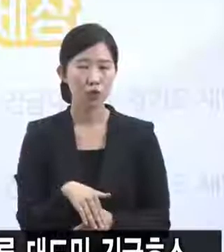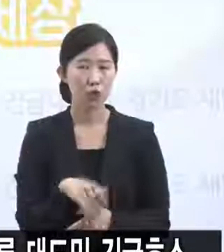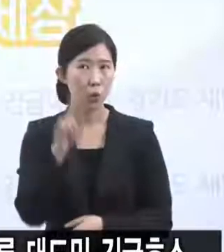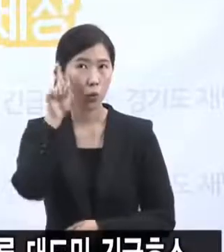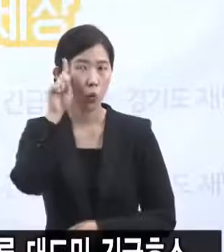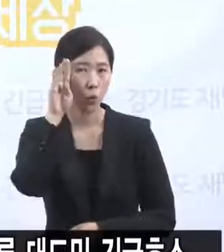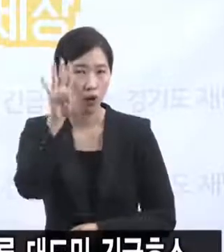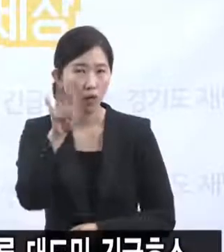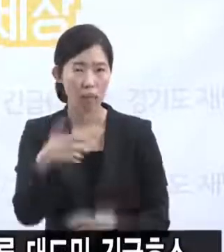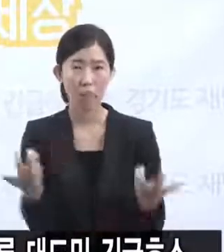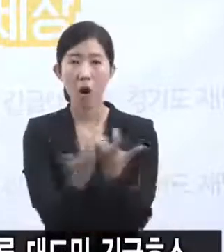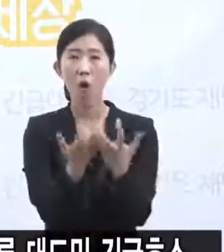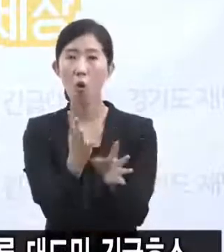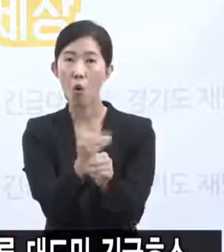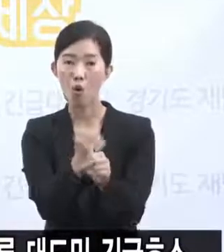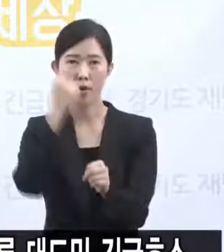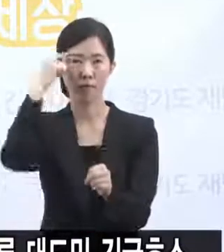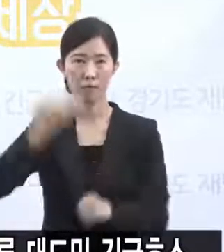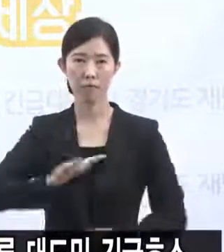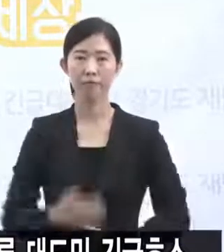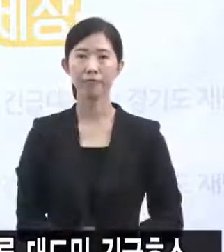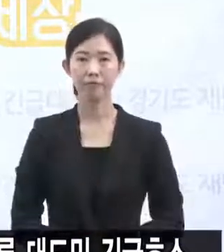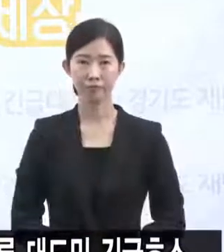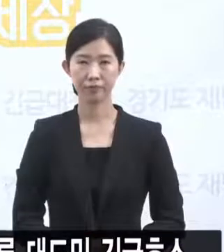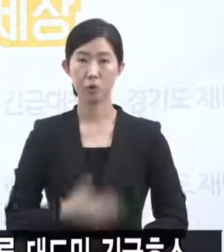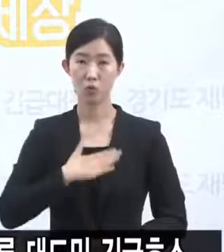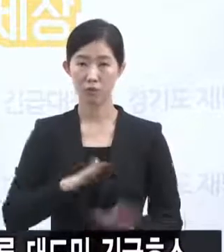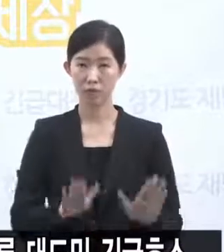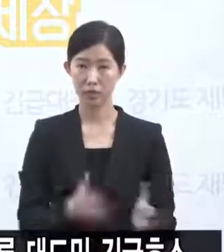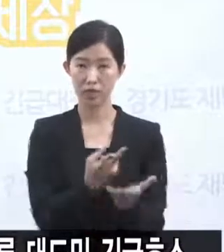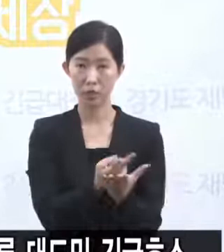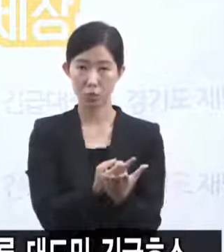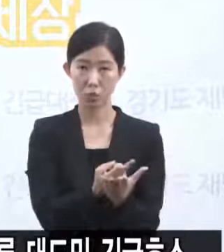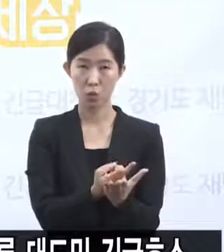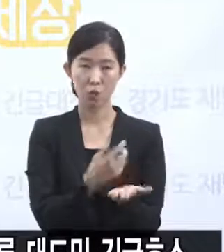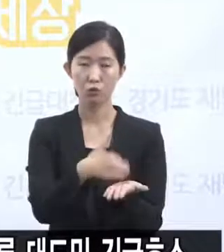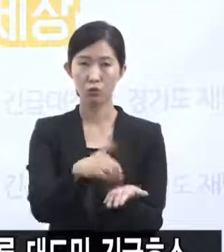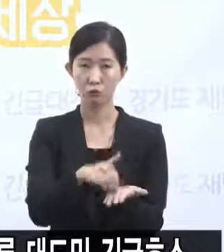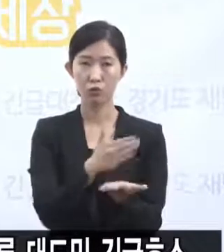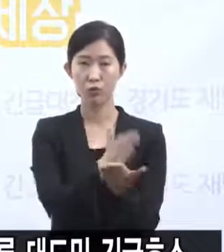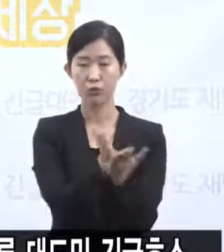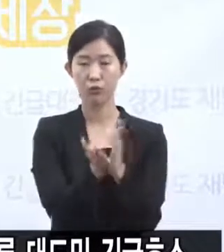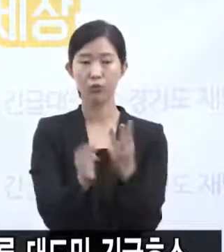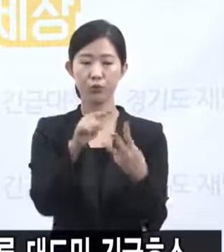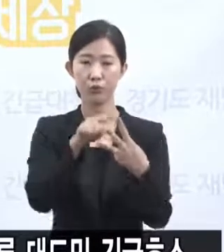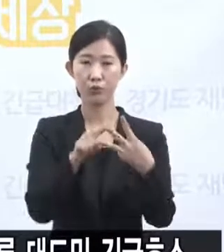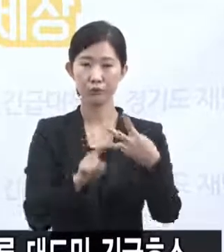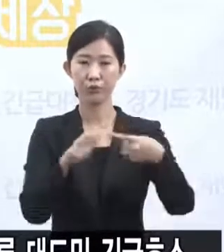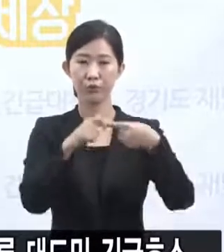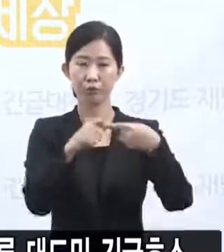질문이고요. 저희가 갖고 있는 의료자원은, 병상자원은 크게 세 가지로 분류할 수 있습니다. 도내